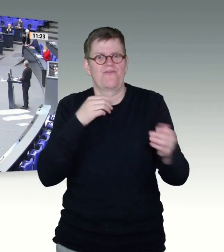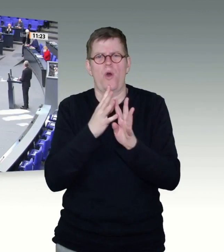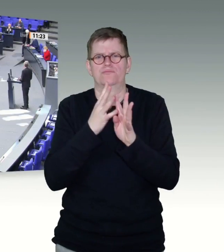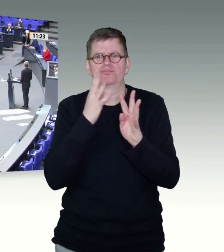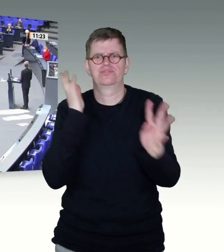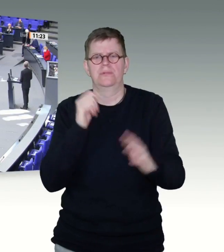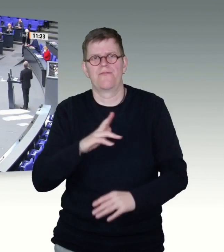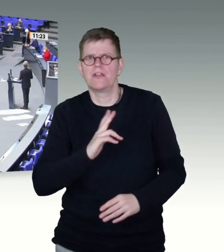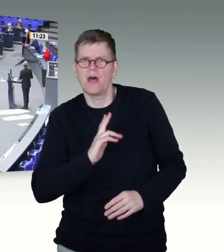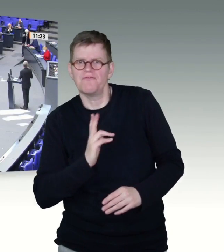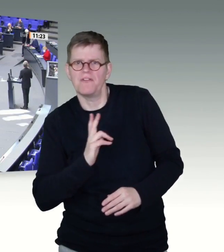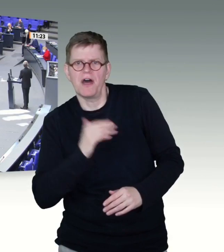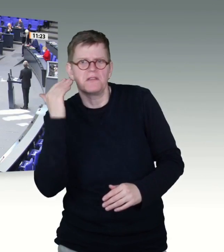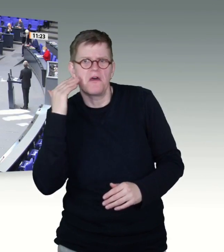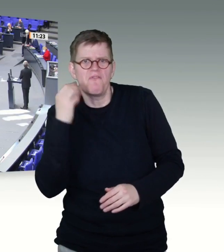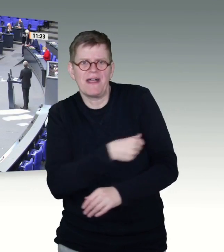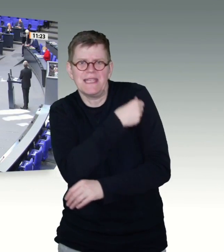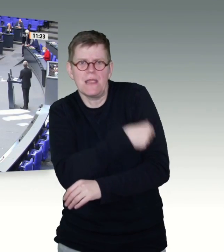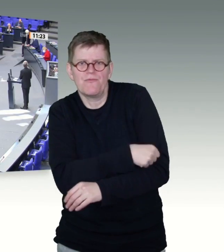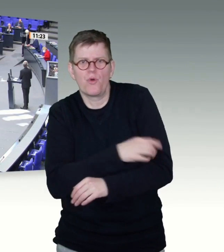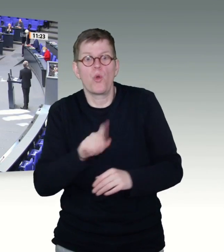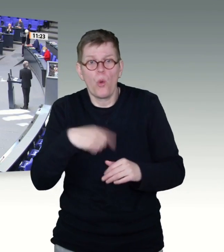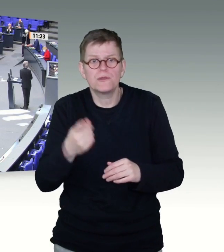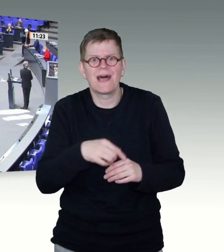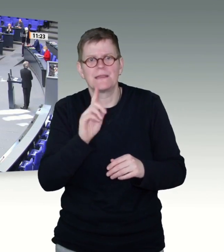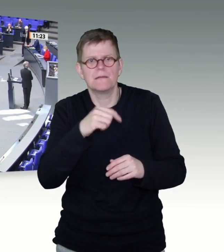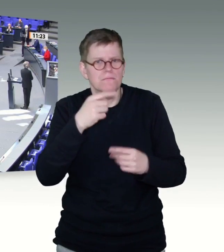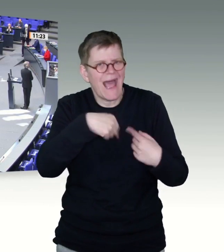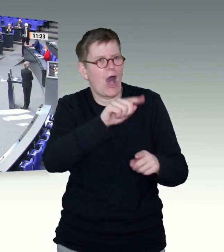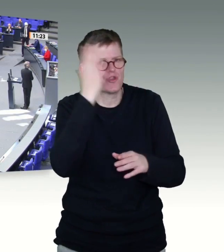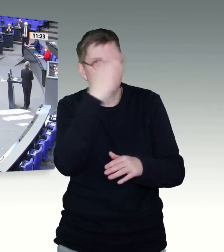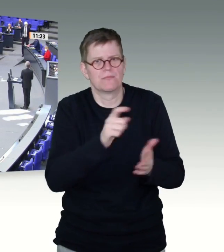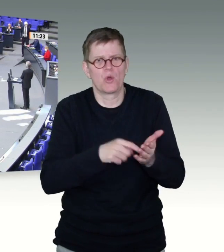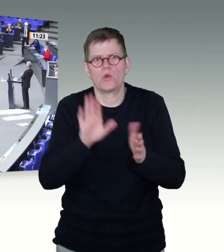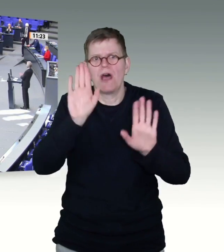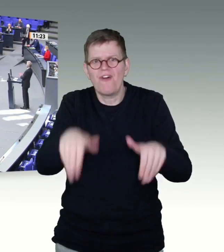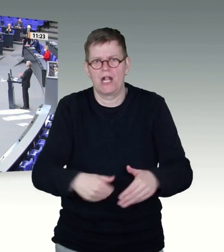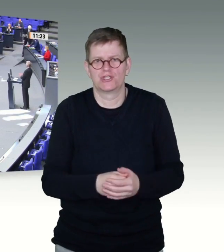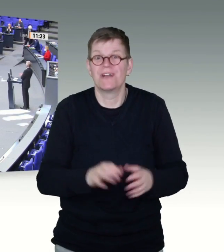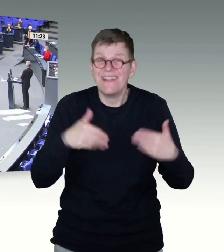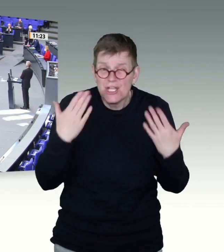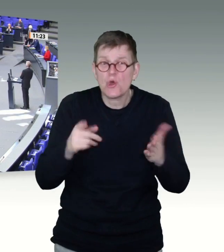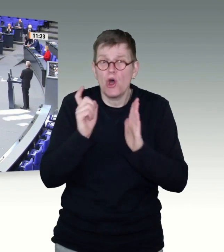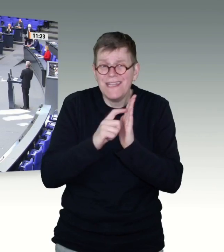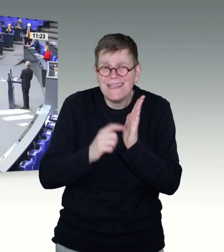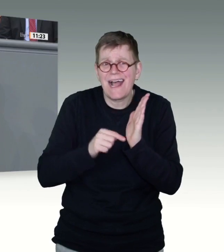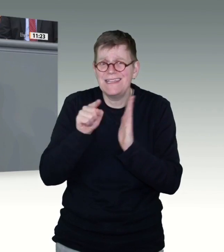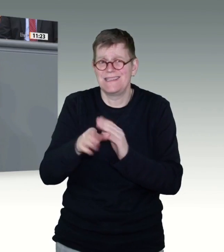Herr Spahn, sorgen Sie dafür, dass diese Menschen ... Entschuldigung. Das ist aber dann die letzte Frage. Wollen Sie eine Frage von Dr. Schmidt zulassen?